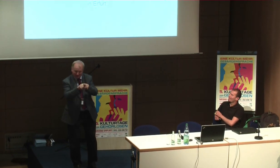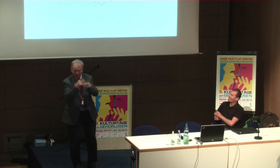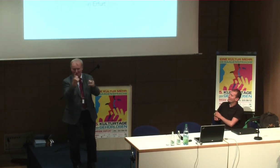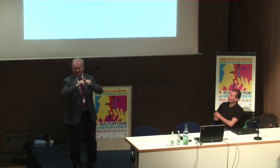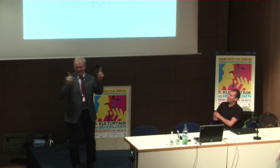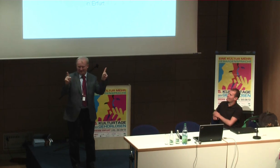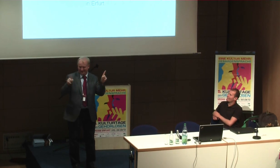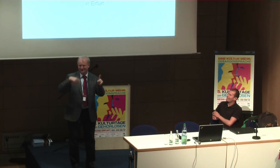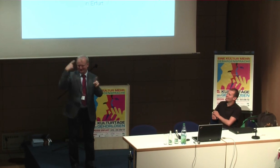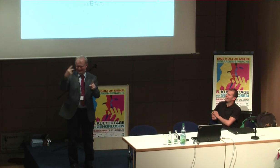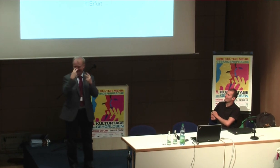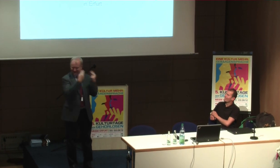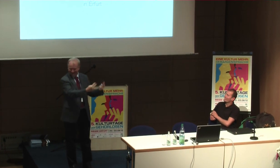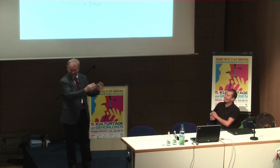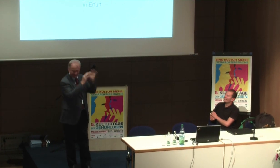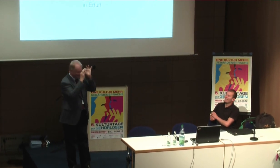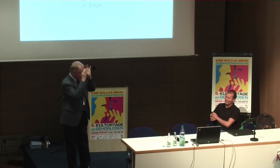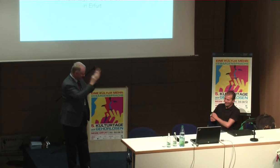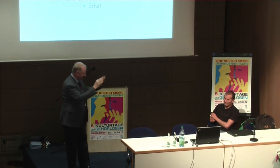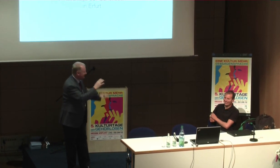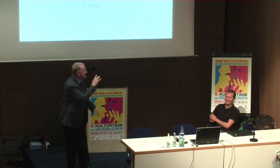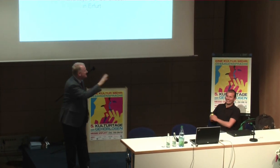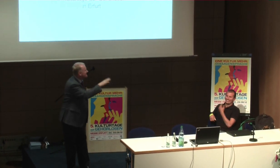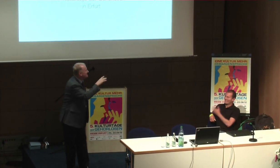gemeinten kennen, könnt ihr euch jetzt gleich ein Bild von machen, für den Spaß dabei.